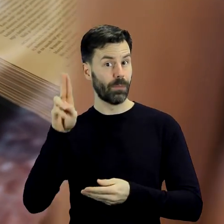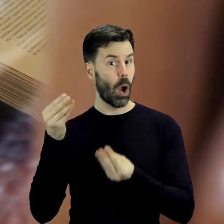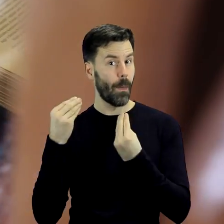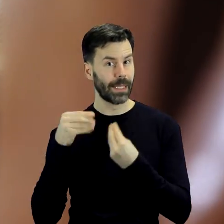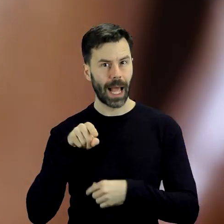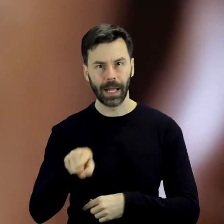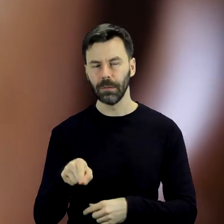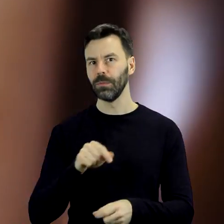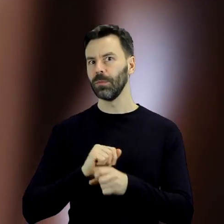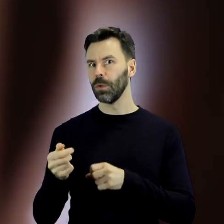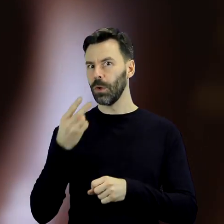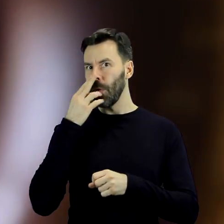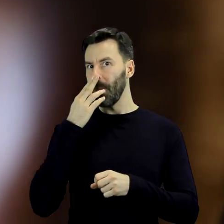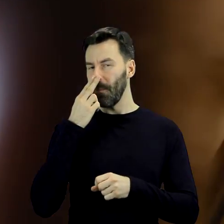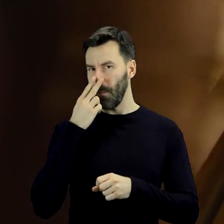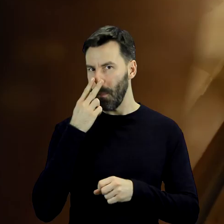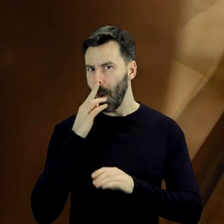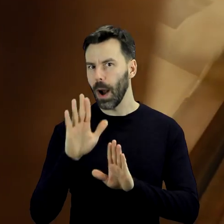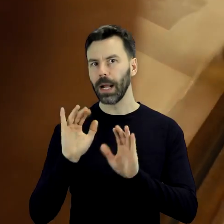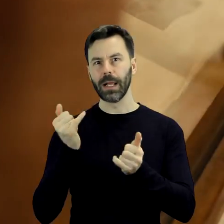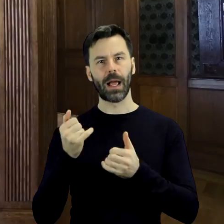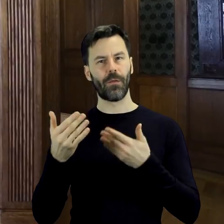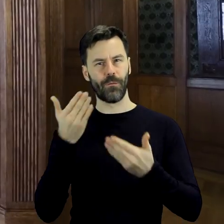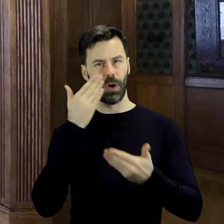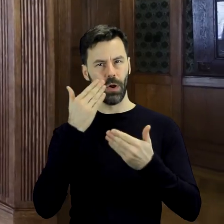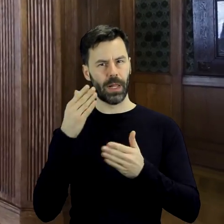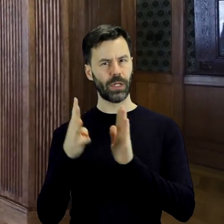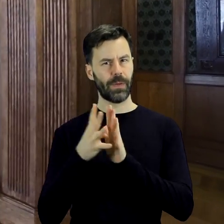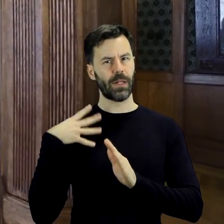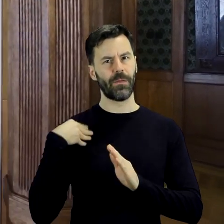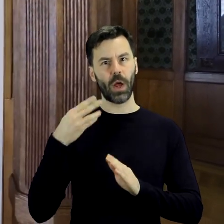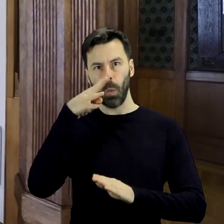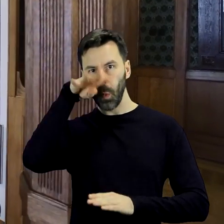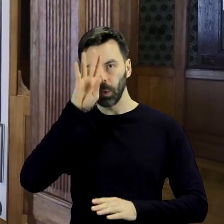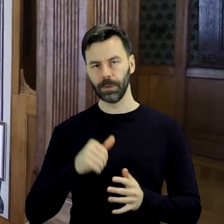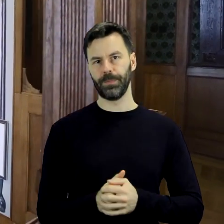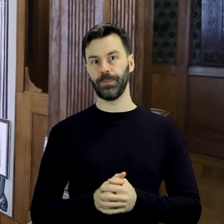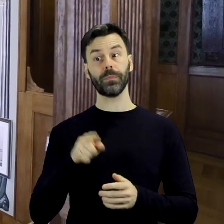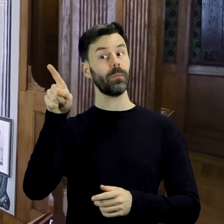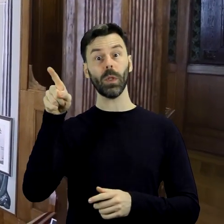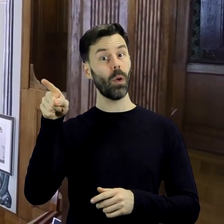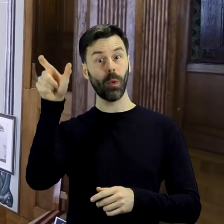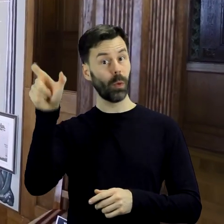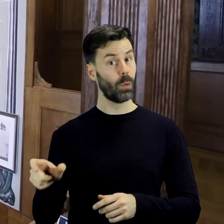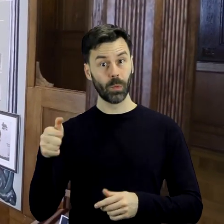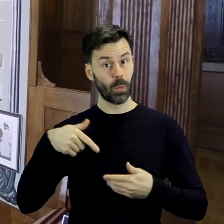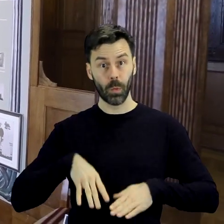niezwykle realistycznie opisał XIX-wieczną Łódź. Mimo, że Reymont nie urodził się w Łodzi, to w